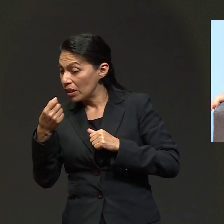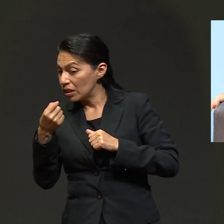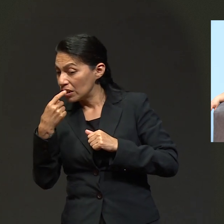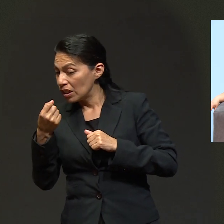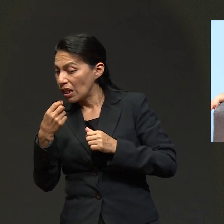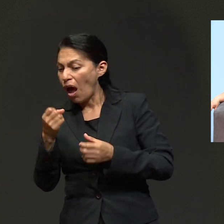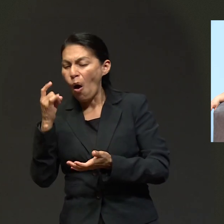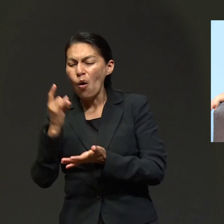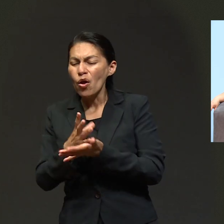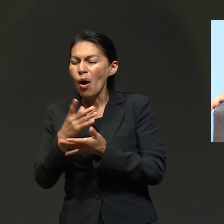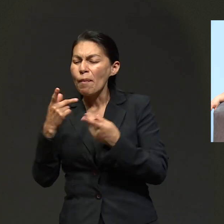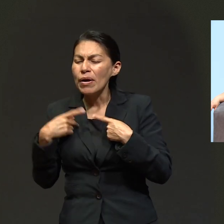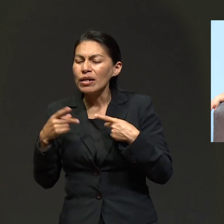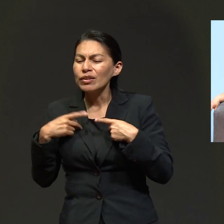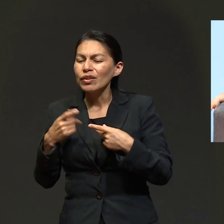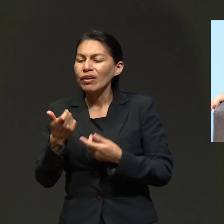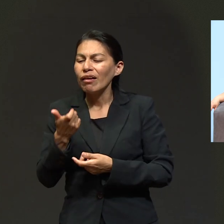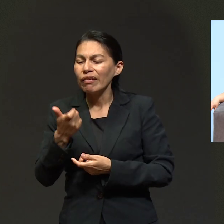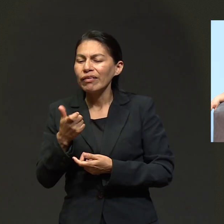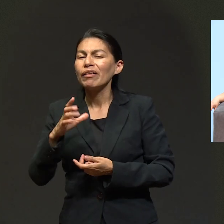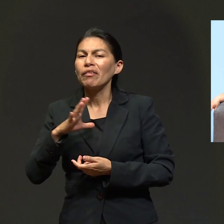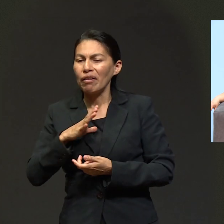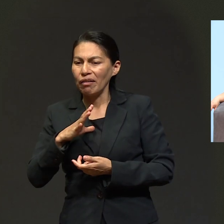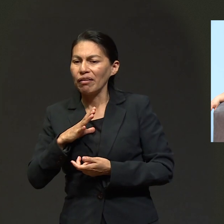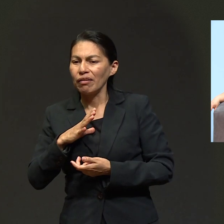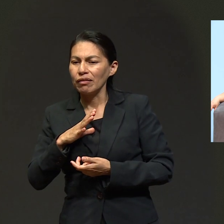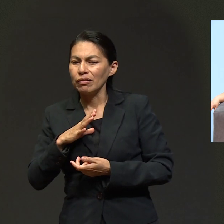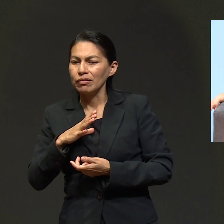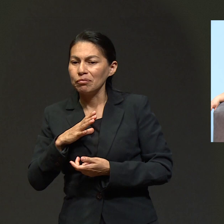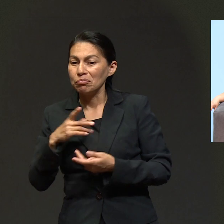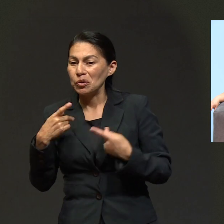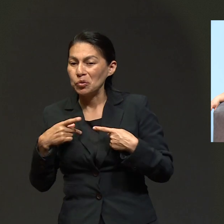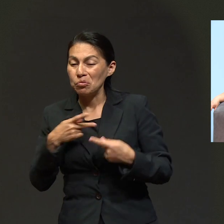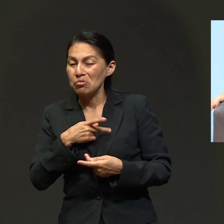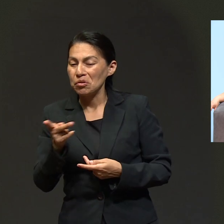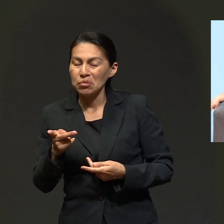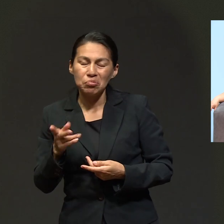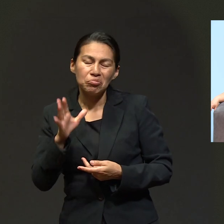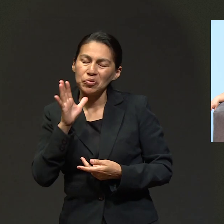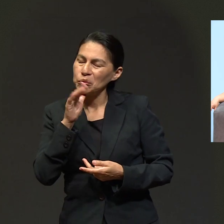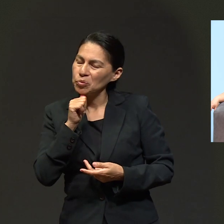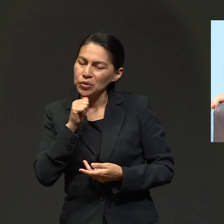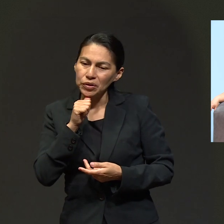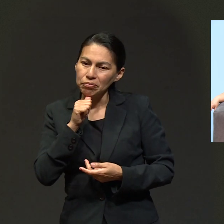a personas que lo pueden pagar, porque es muy caro este medicamento.